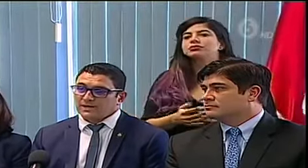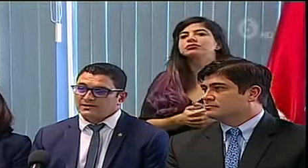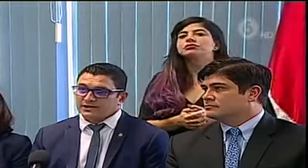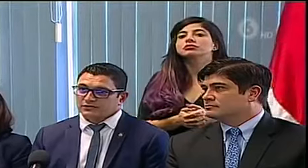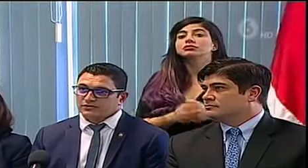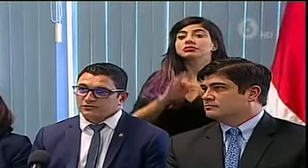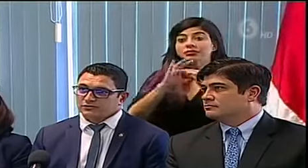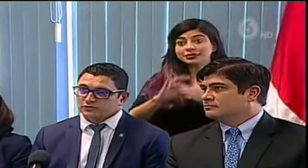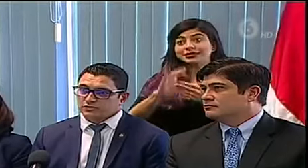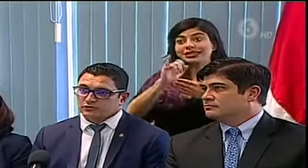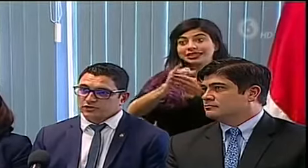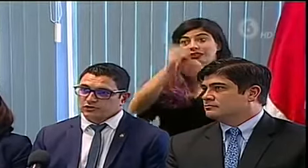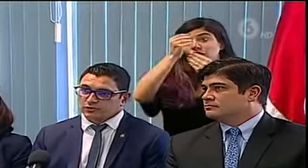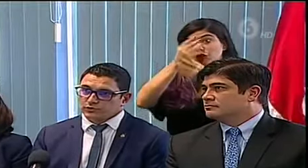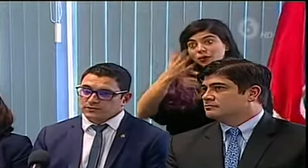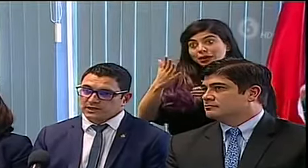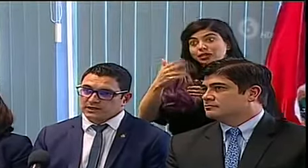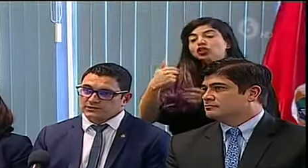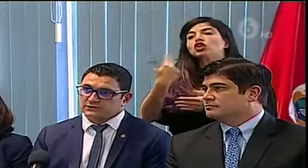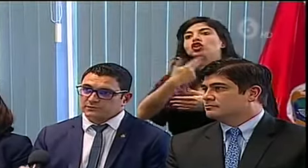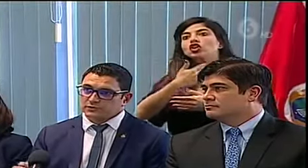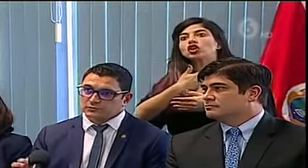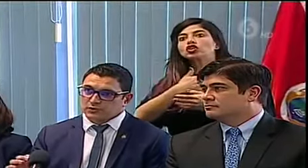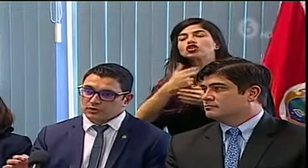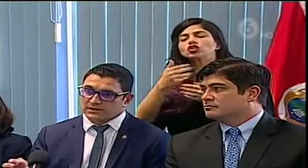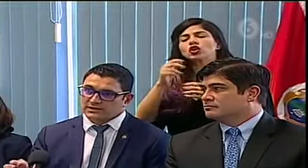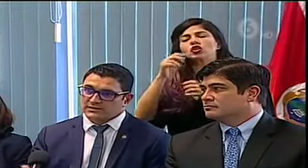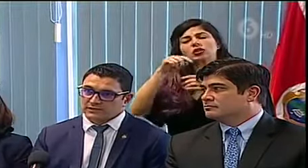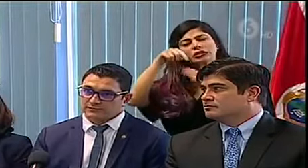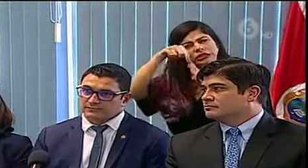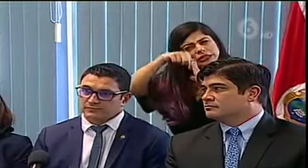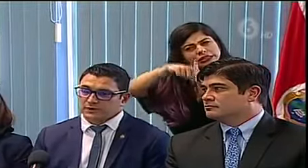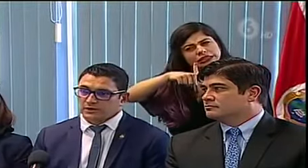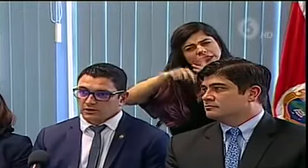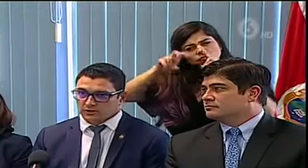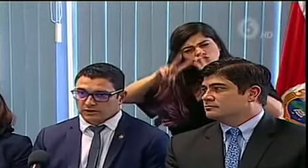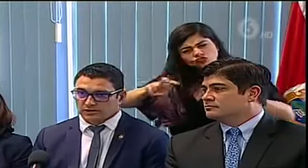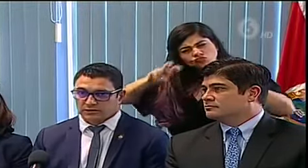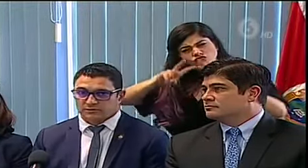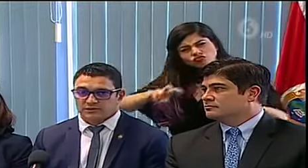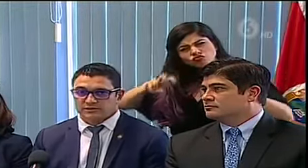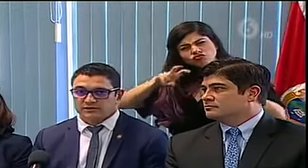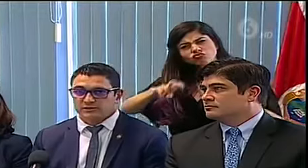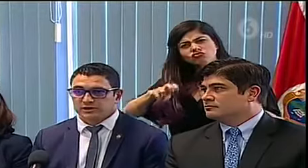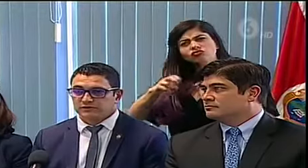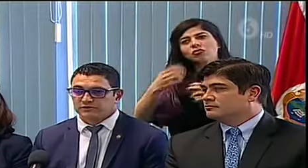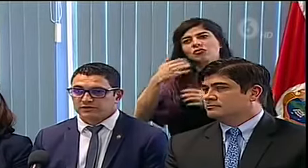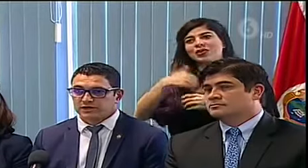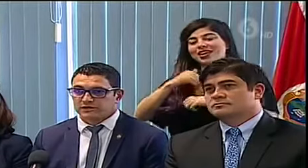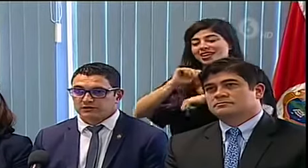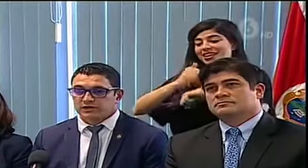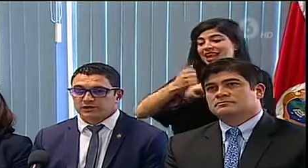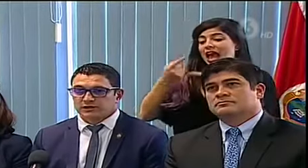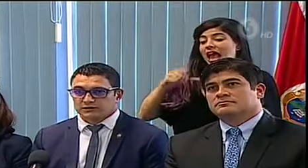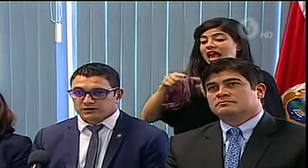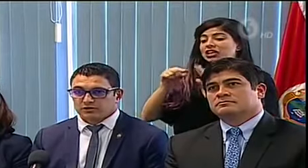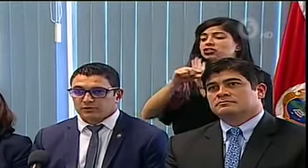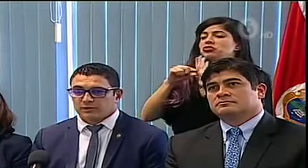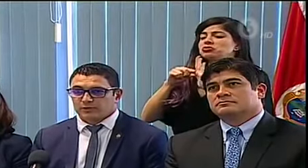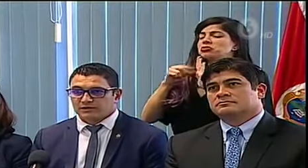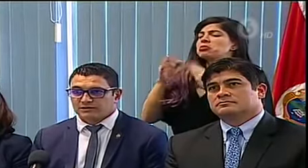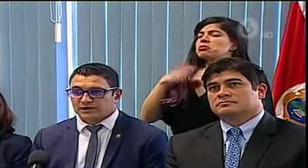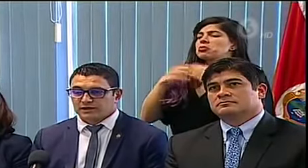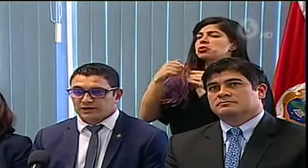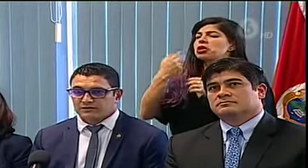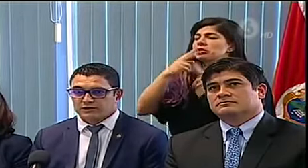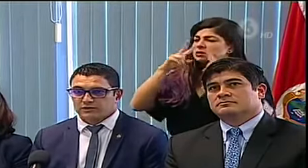Con base en esto, nosotros siendo muy suspicaces, fuimos un poco más allá en lo que tenemos establecido en la definición de caso. Se le